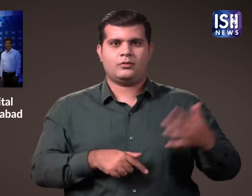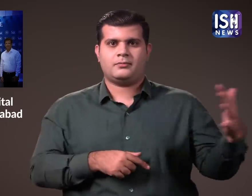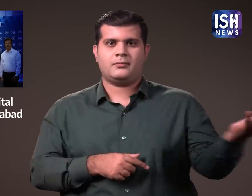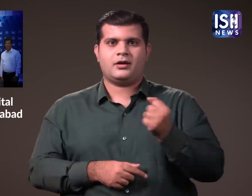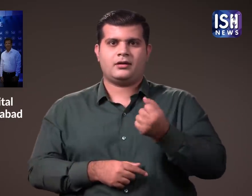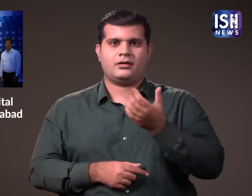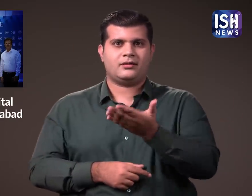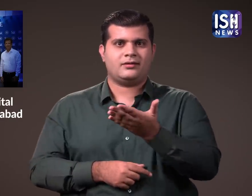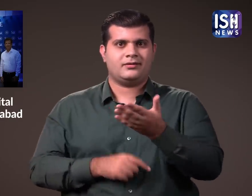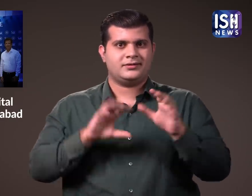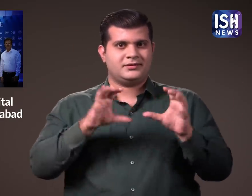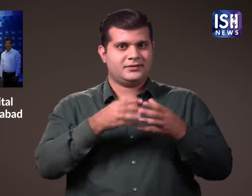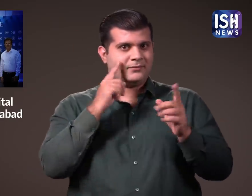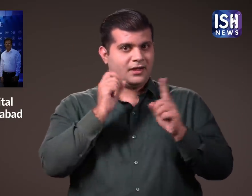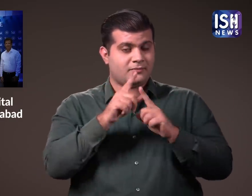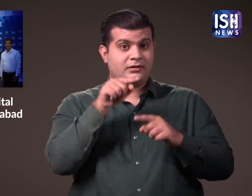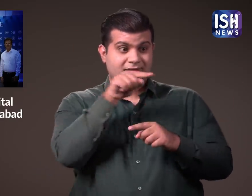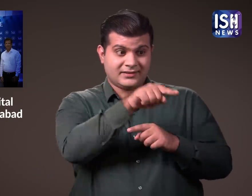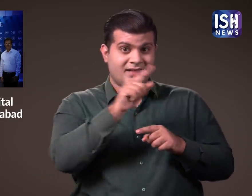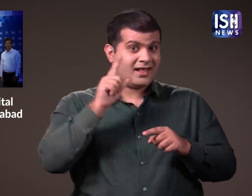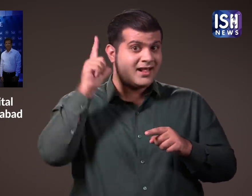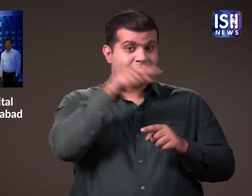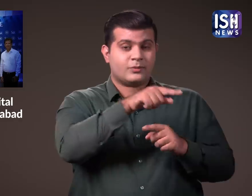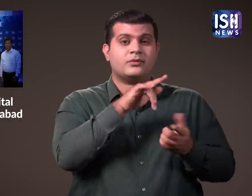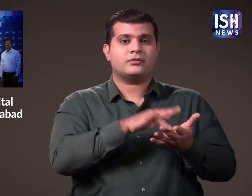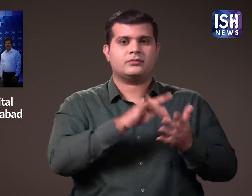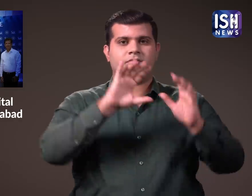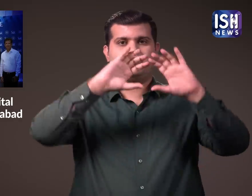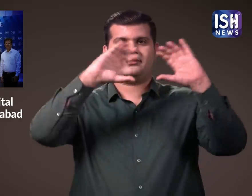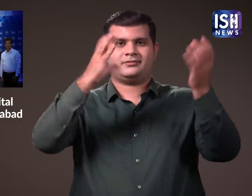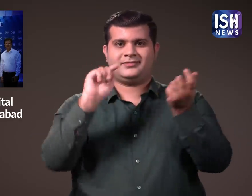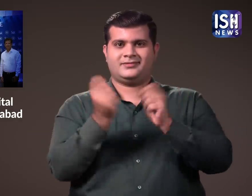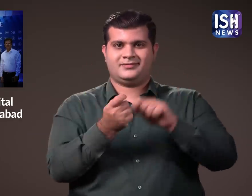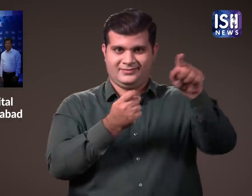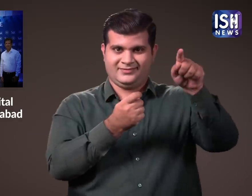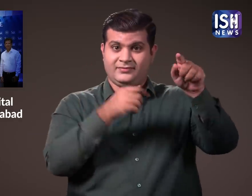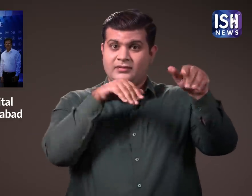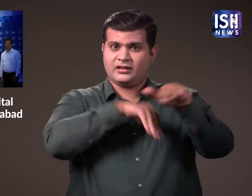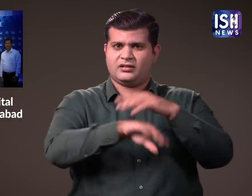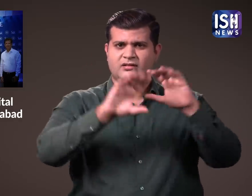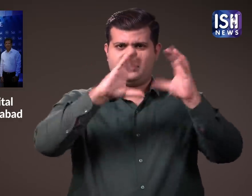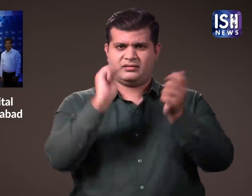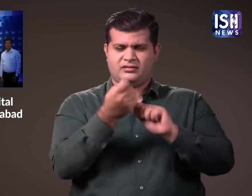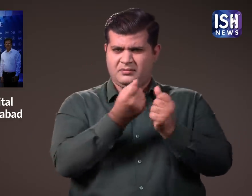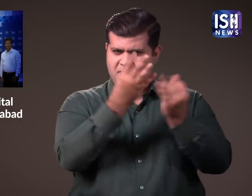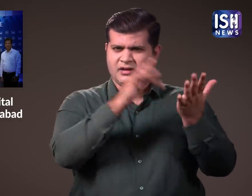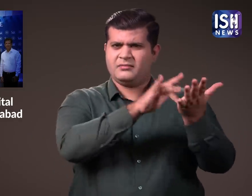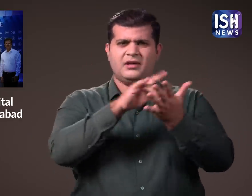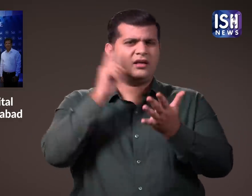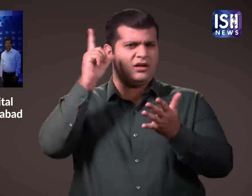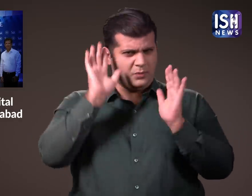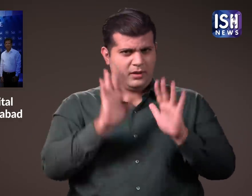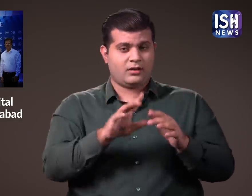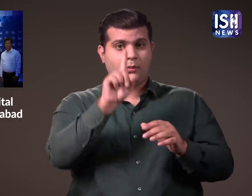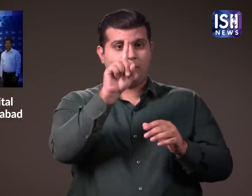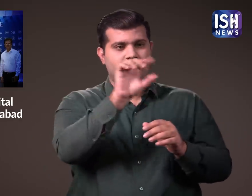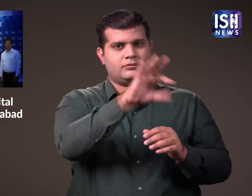अब वे लकनव टीम के मालिक है. स्वर्ग्य अतल बिहारी वाजपाई के नाम पर लकनव का स्टेडियम उनका होम बेस